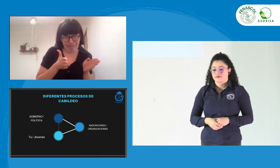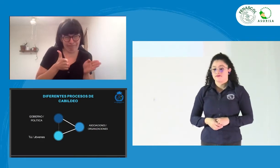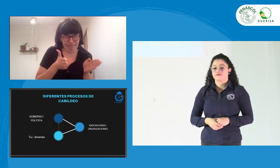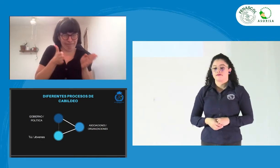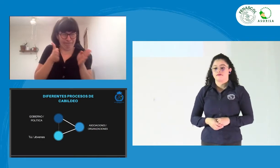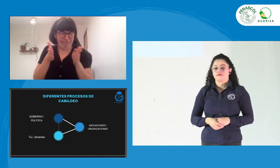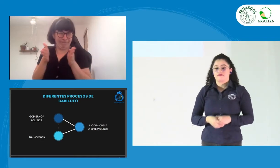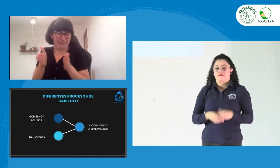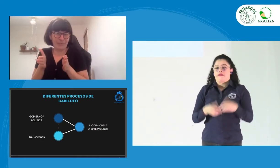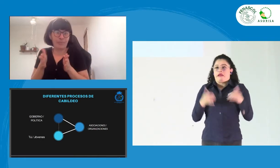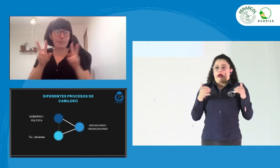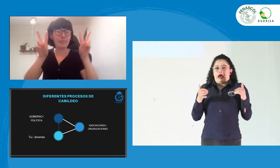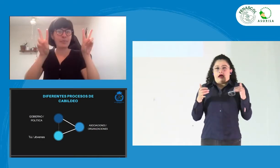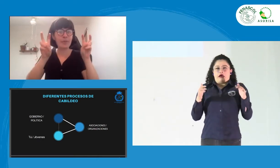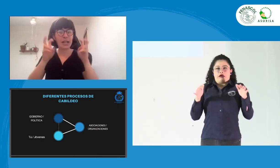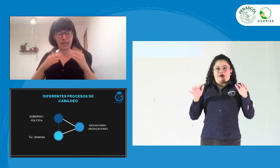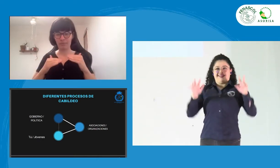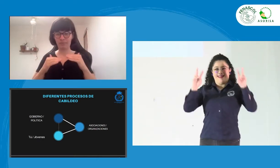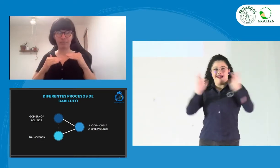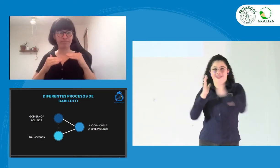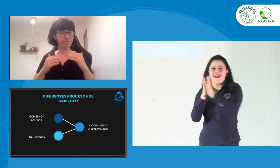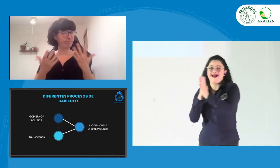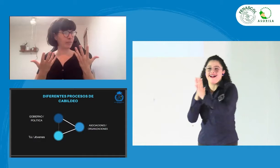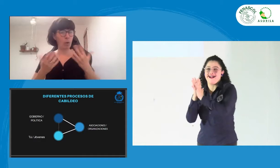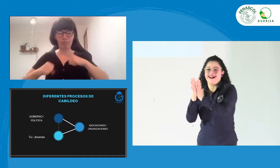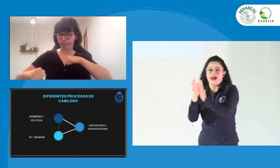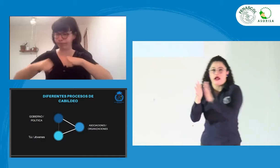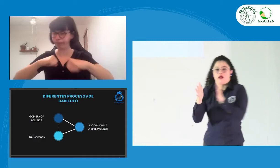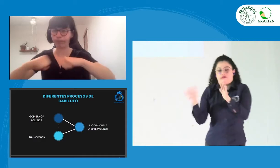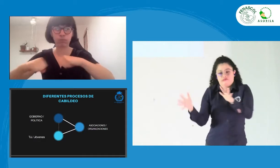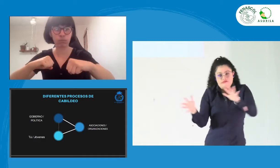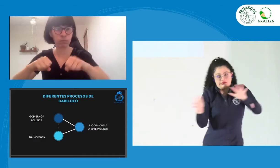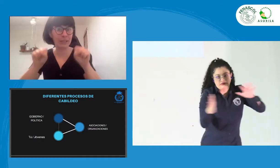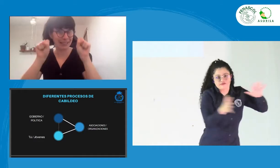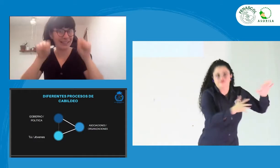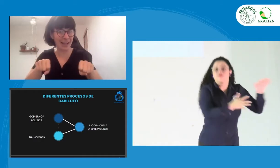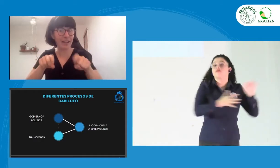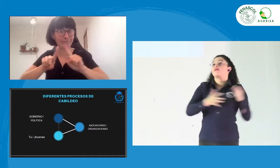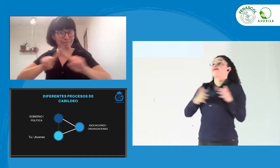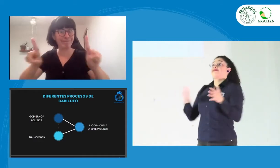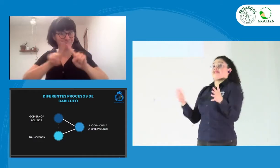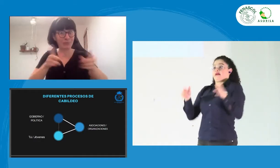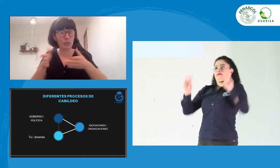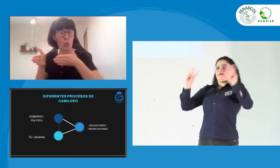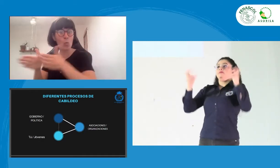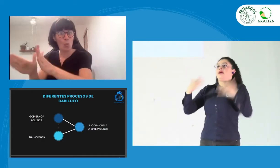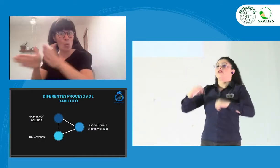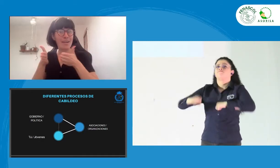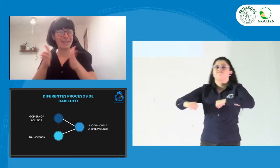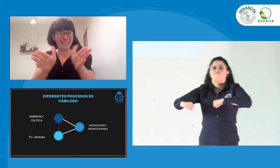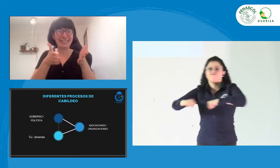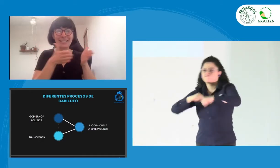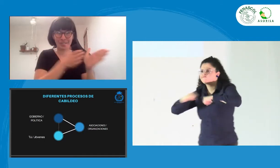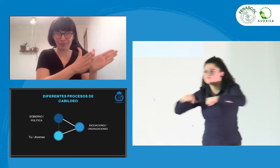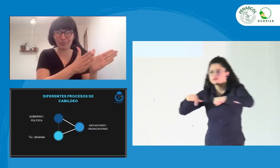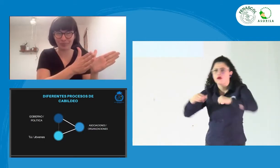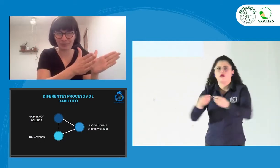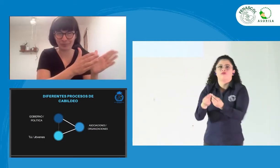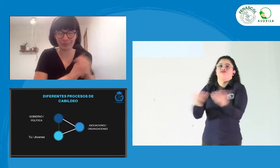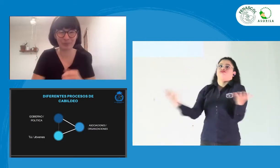Ahora, vamos a enfocarnos en el tema de ese cabildeo que se puede hacer, en